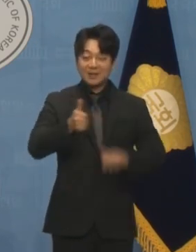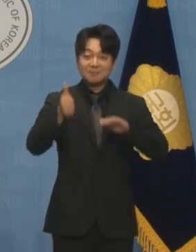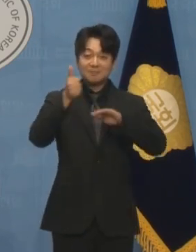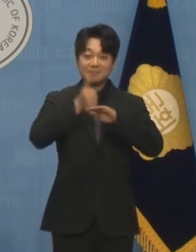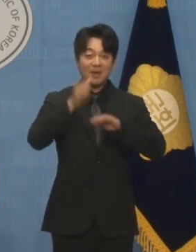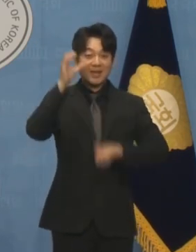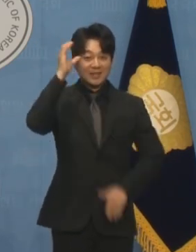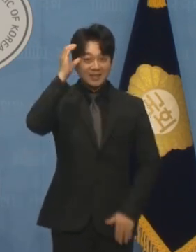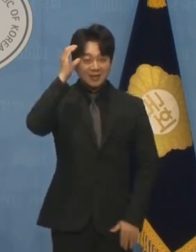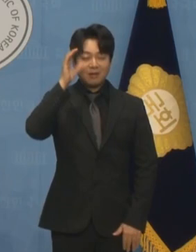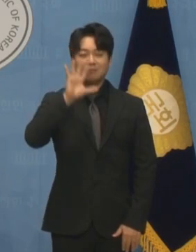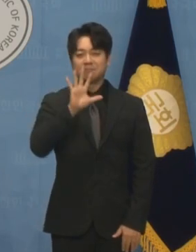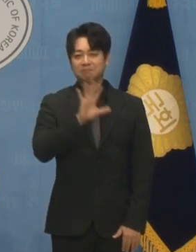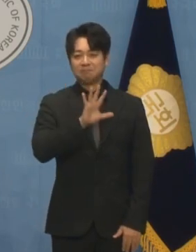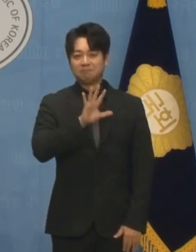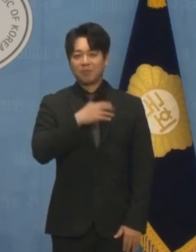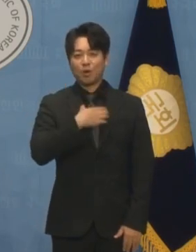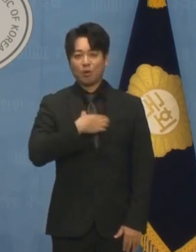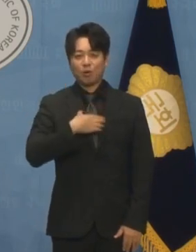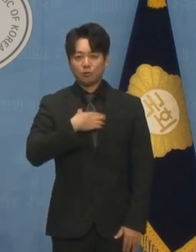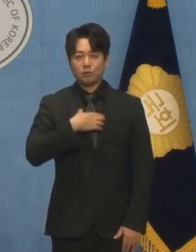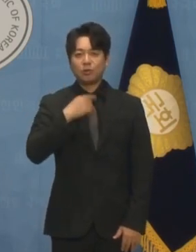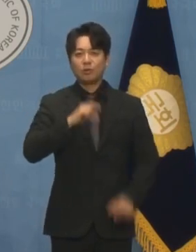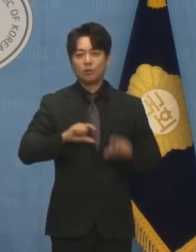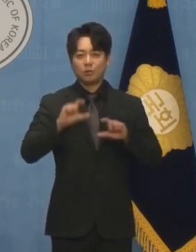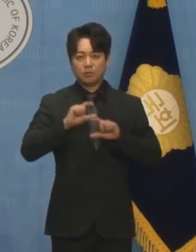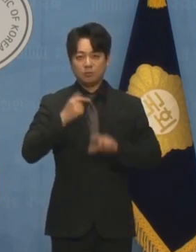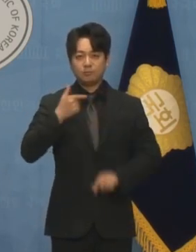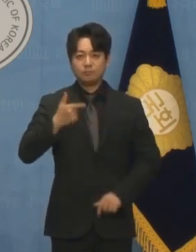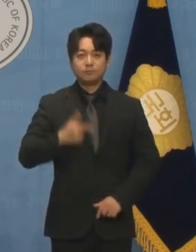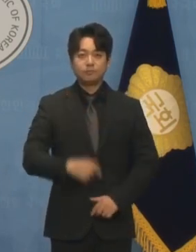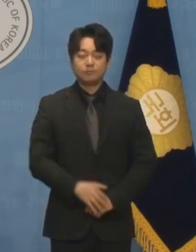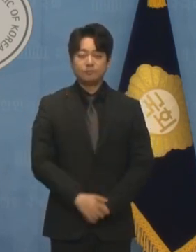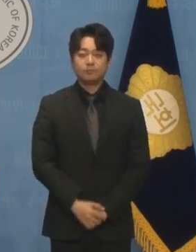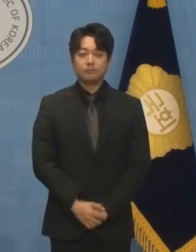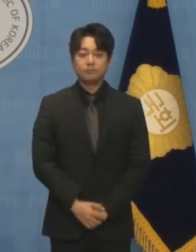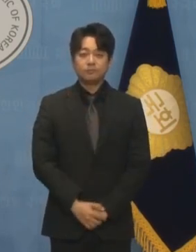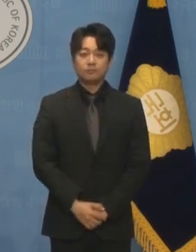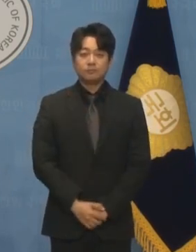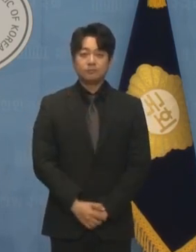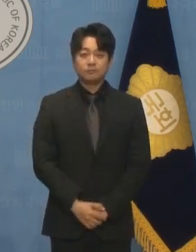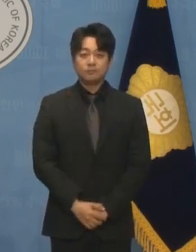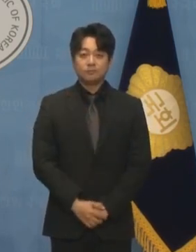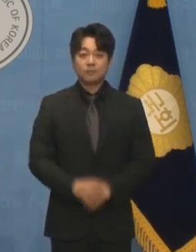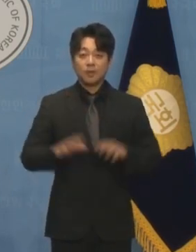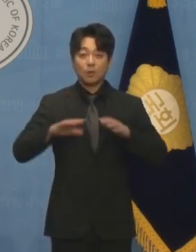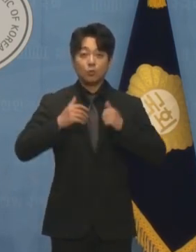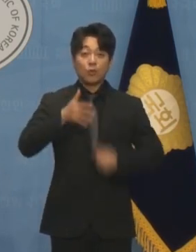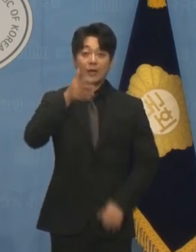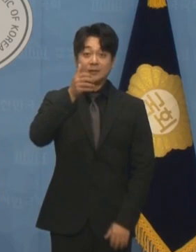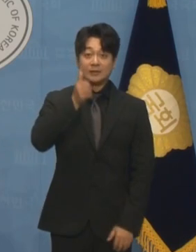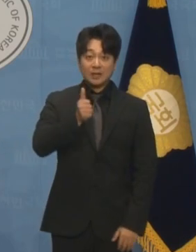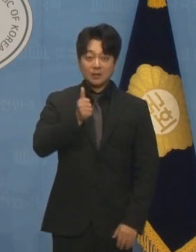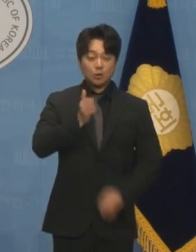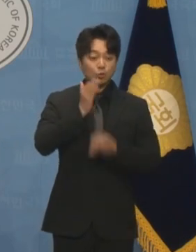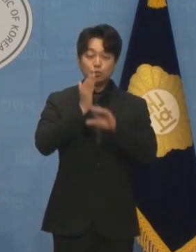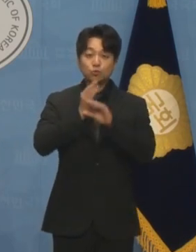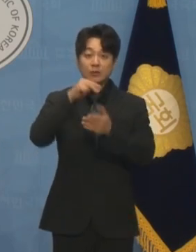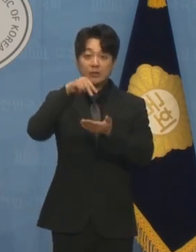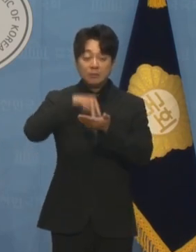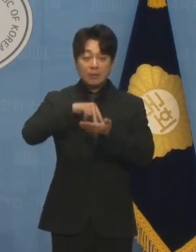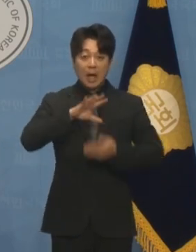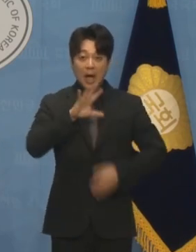우려의 목소리가 큰 게 사실입니다. 국회의장은 중립이 아니다라며